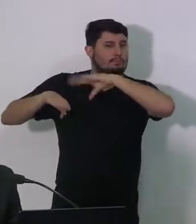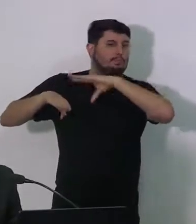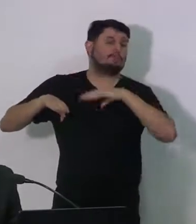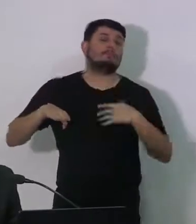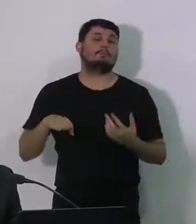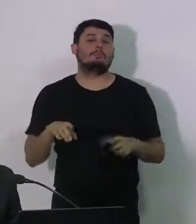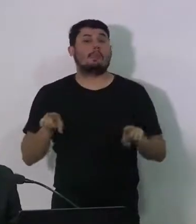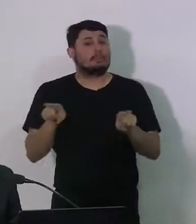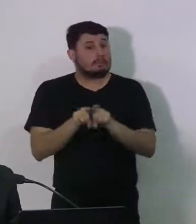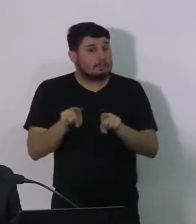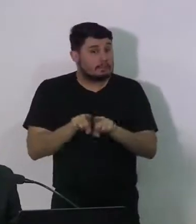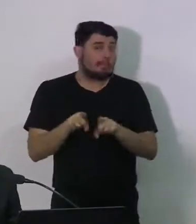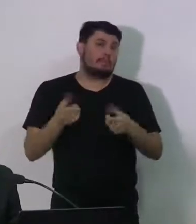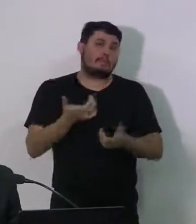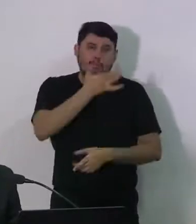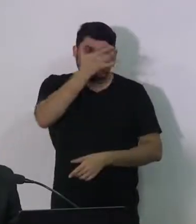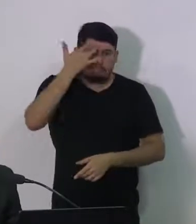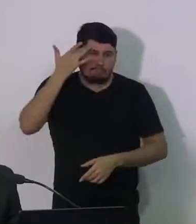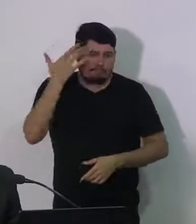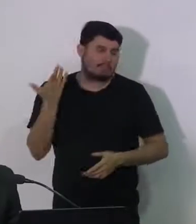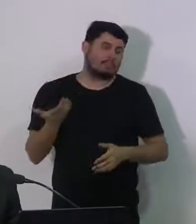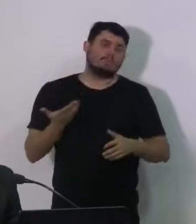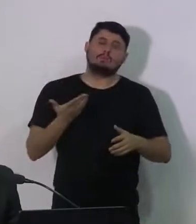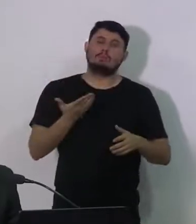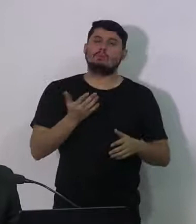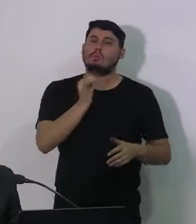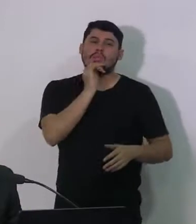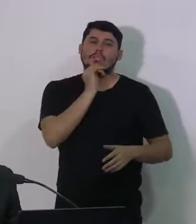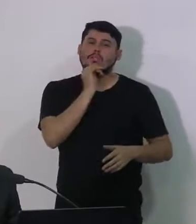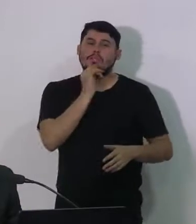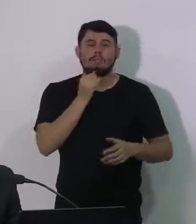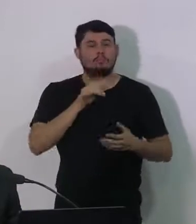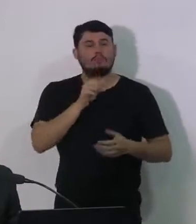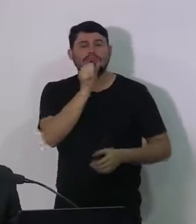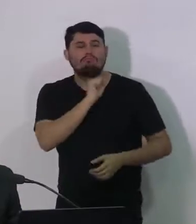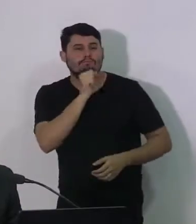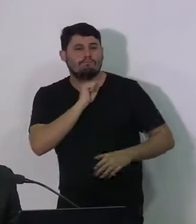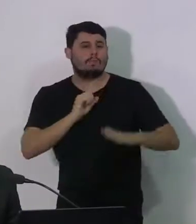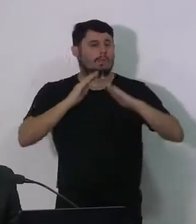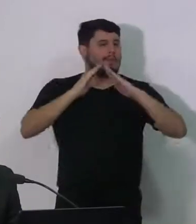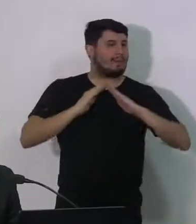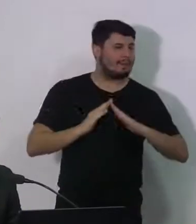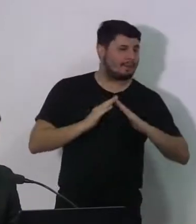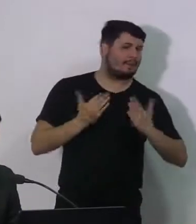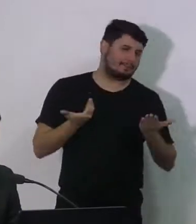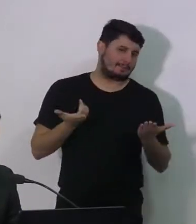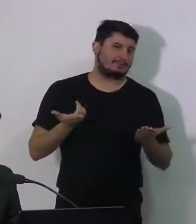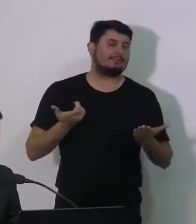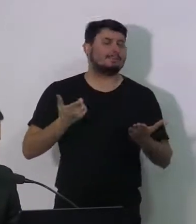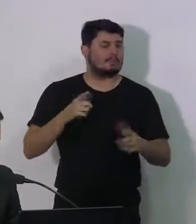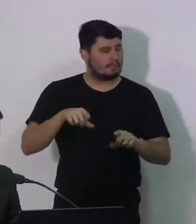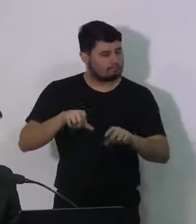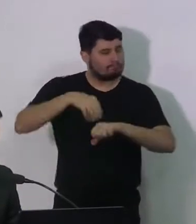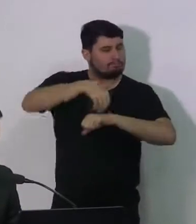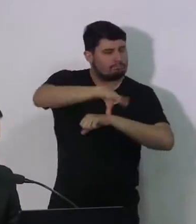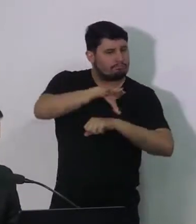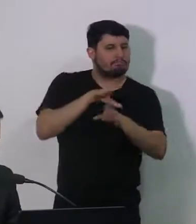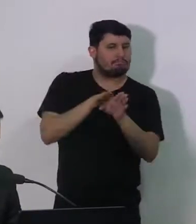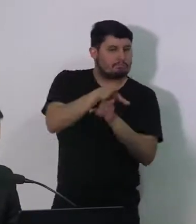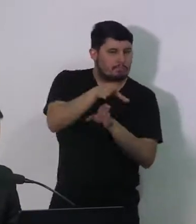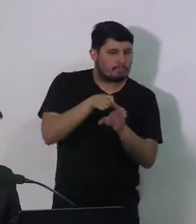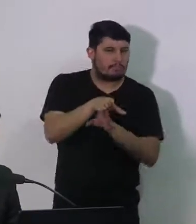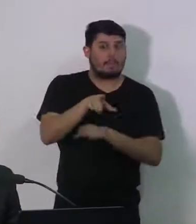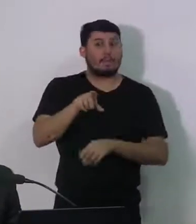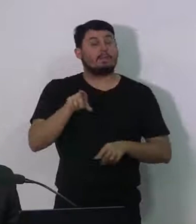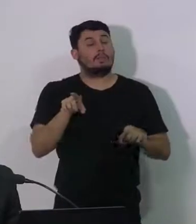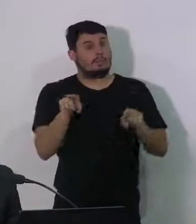o atendimento domiciliar para idosos e para as pessoas acamadas na nossa cidade. Além disso, o Francisco